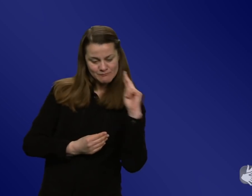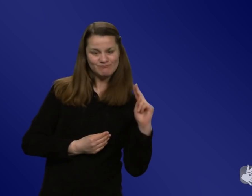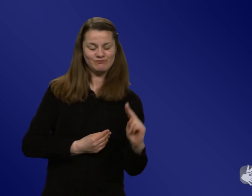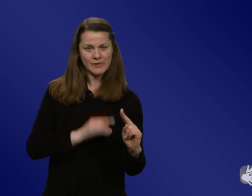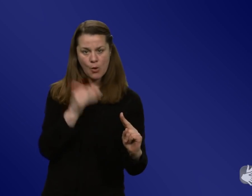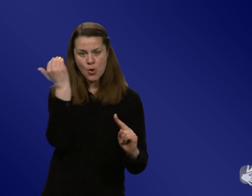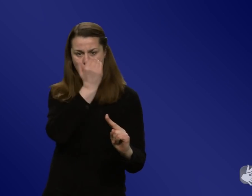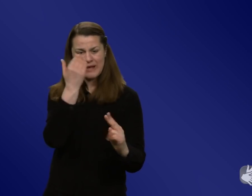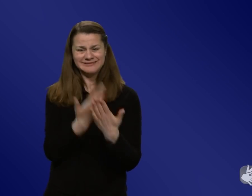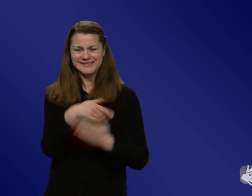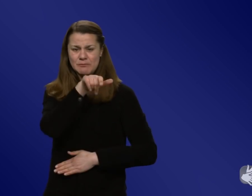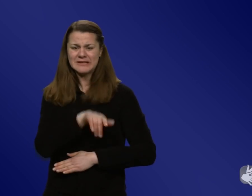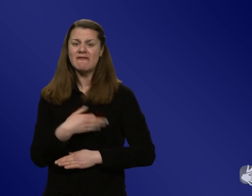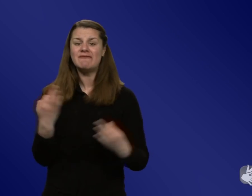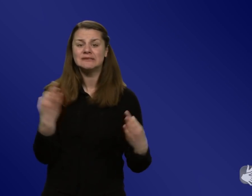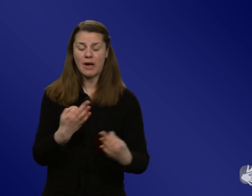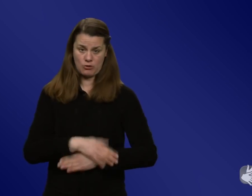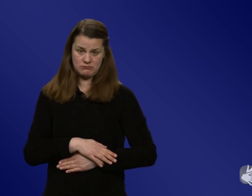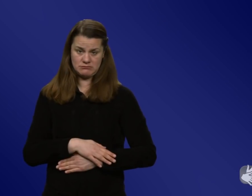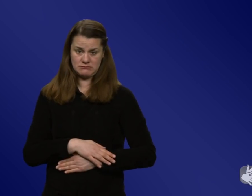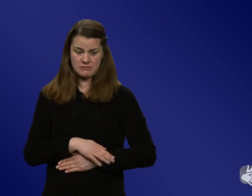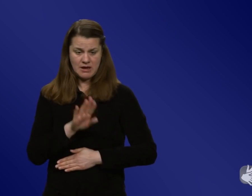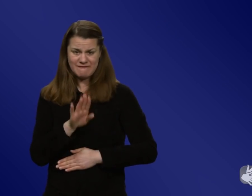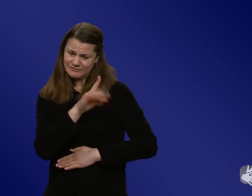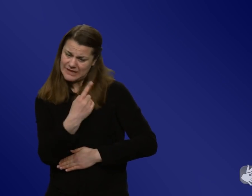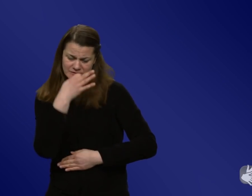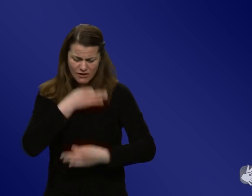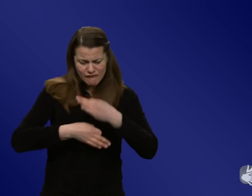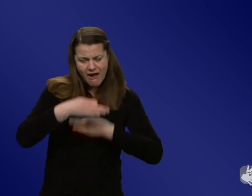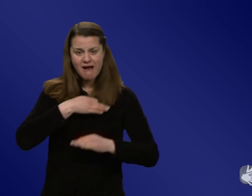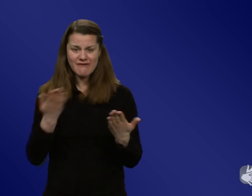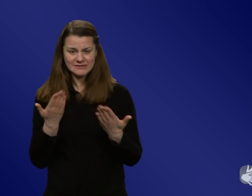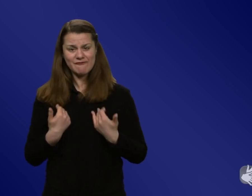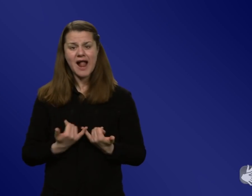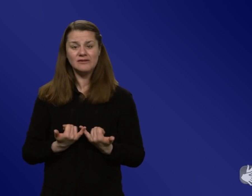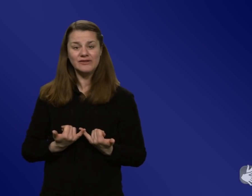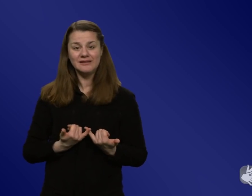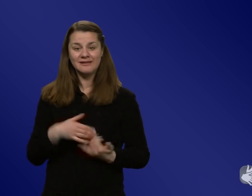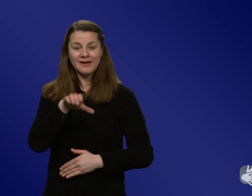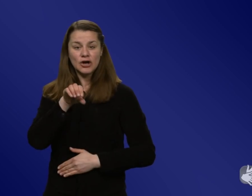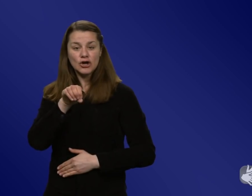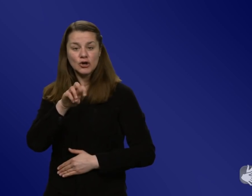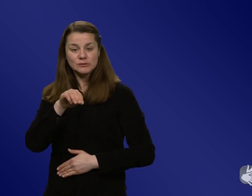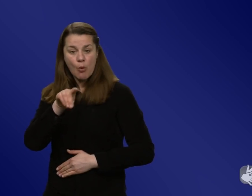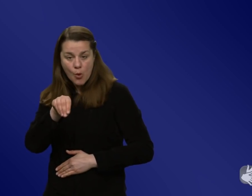braucht die Person jetzt? Was will sie tun? Was fragt die sich? Und die Kosmodaten wurden jetzt zu der Überarbeitung davon schon